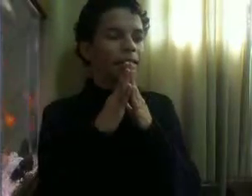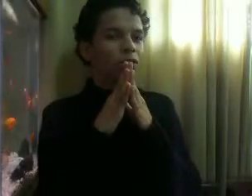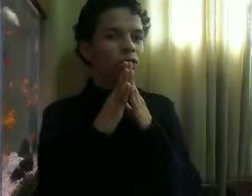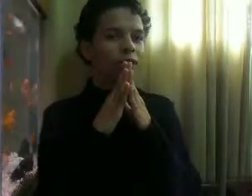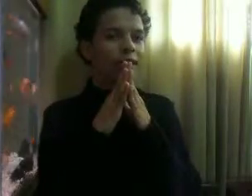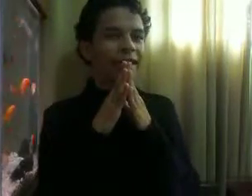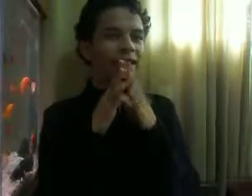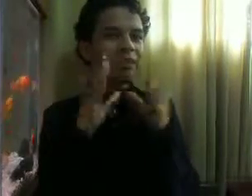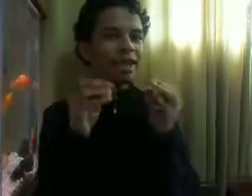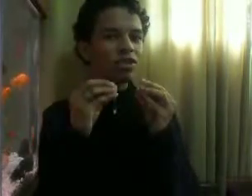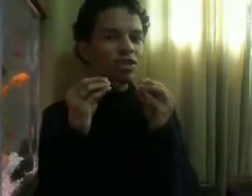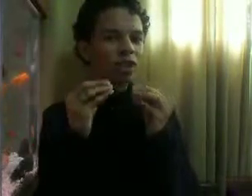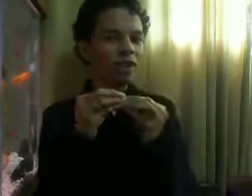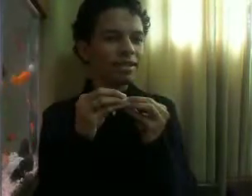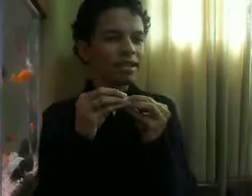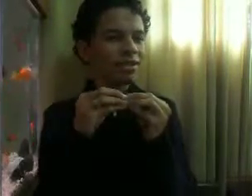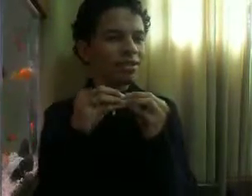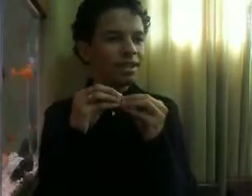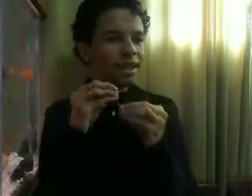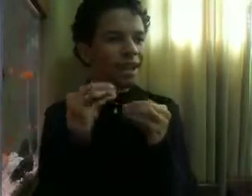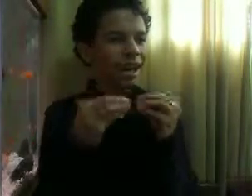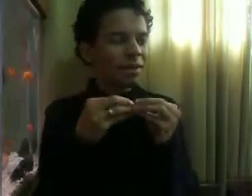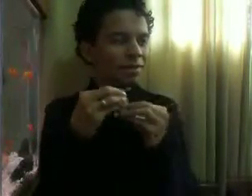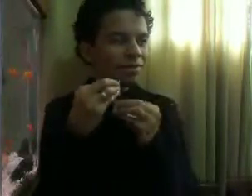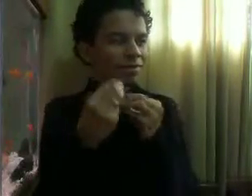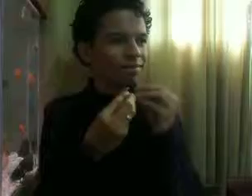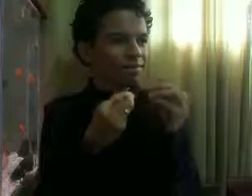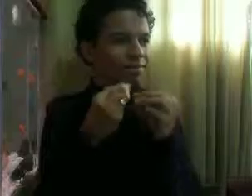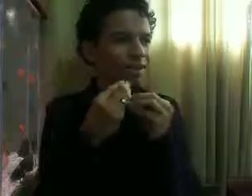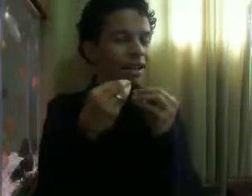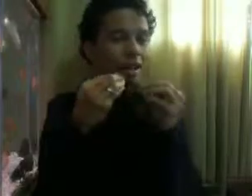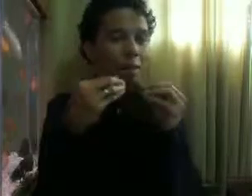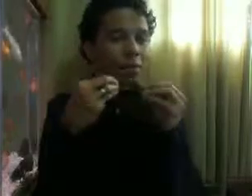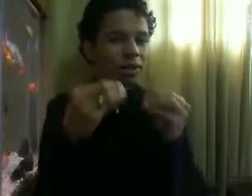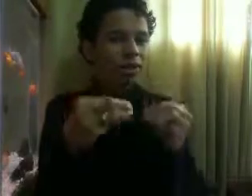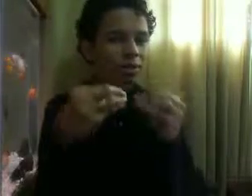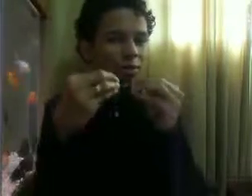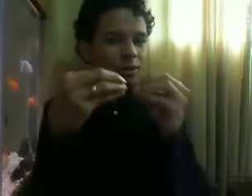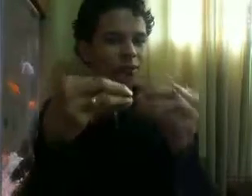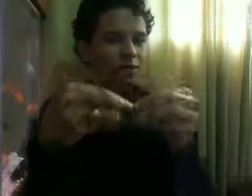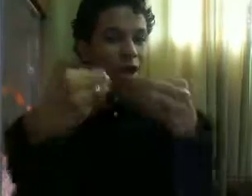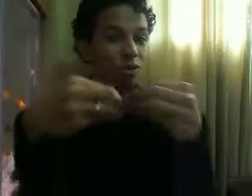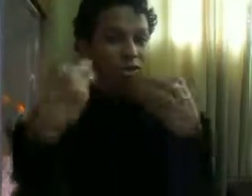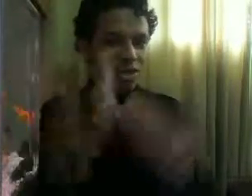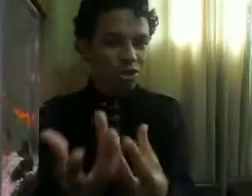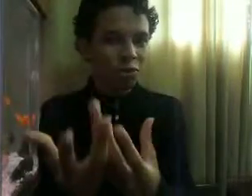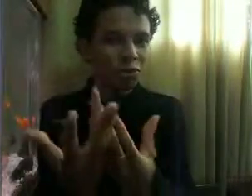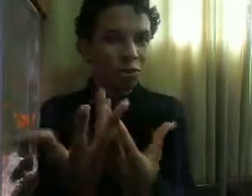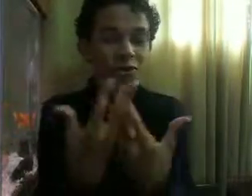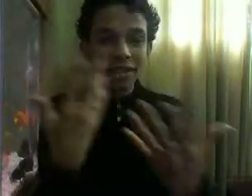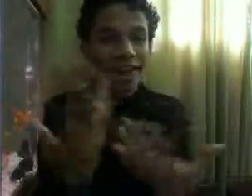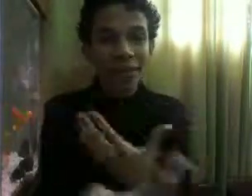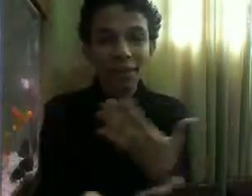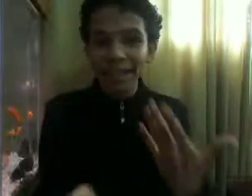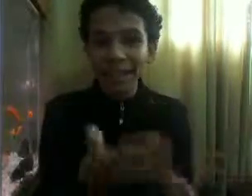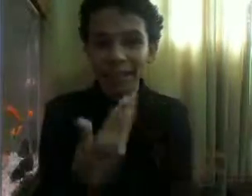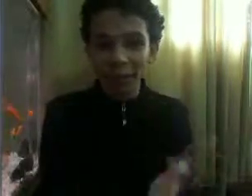Só que tem várias coisas Que você acaba Por estar ausente No filme Você acaba não entendendo